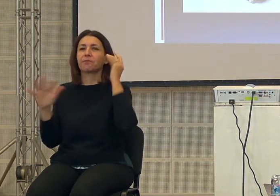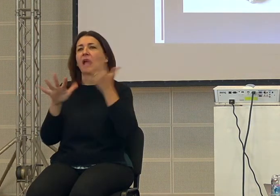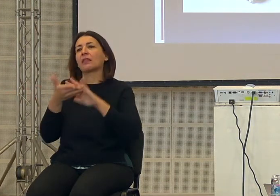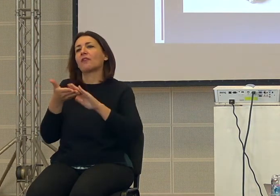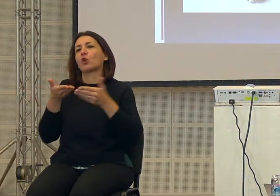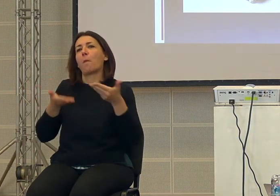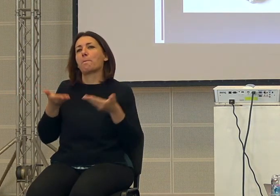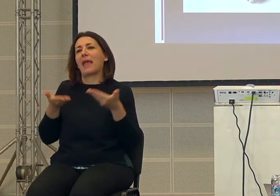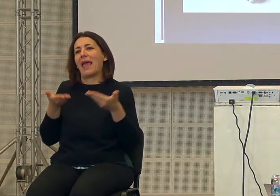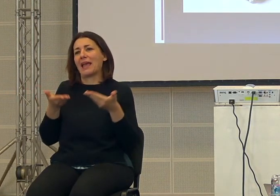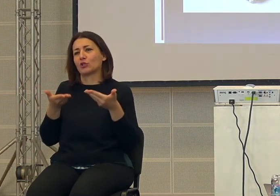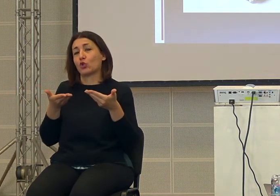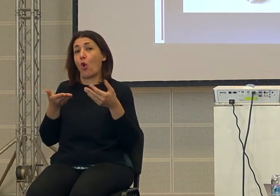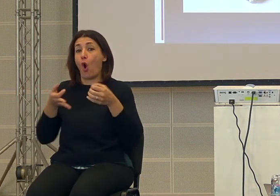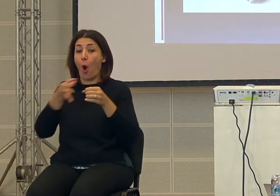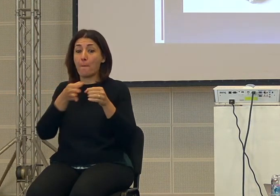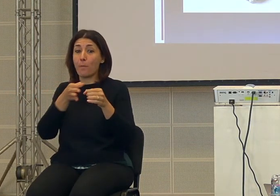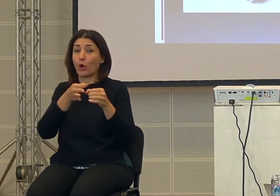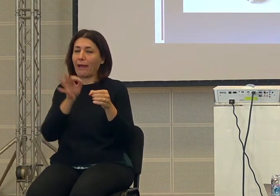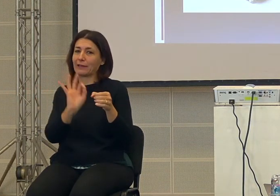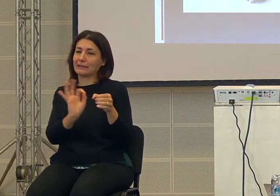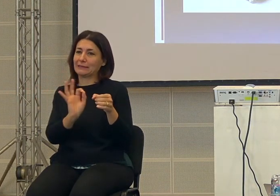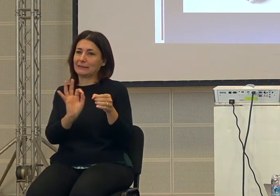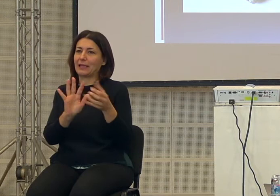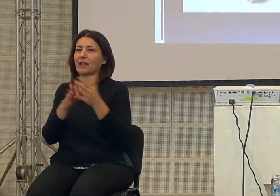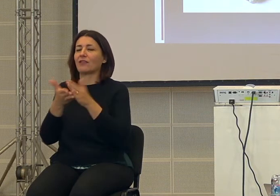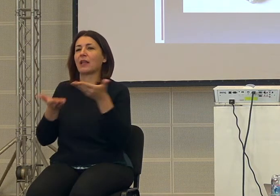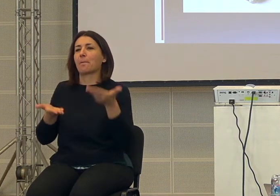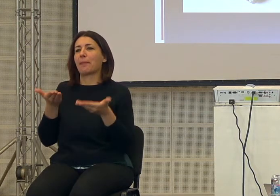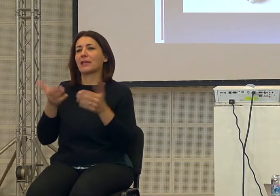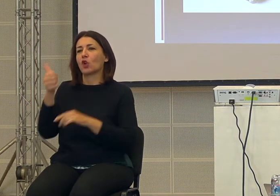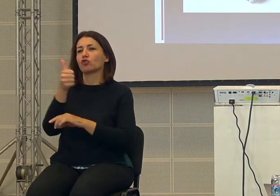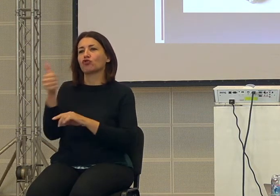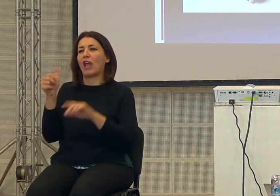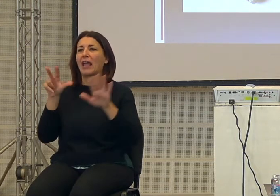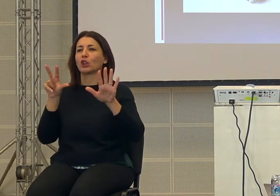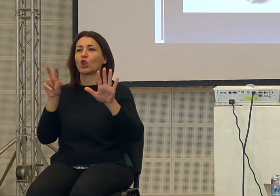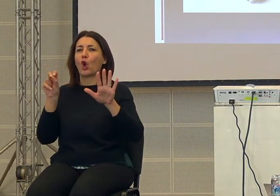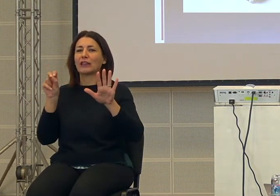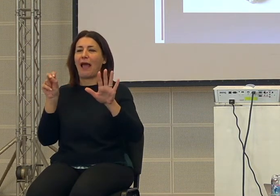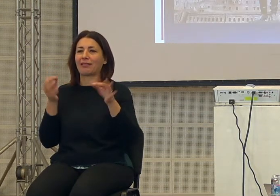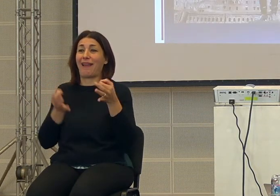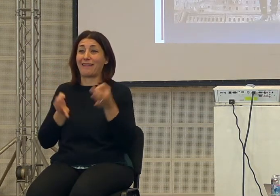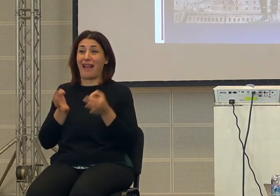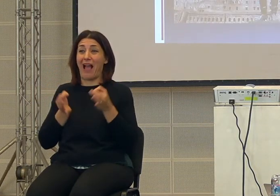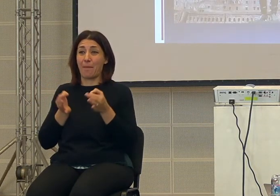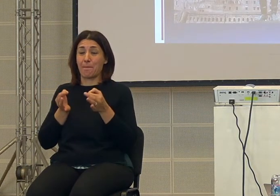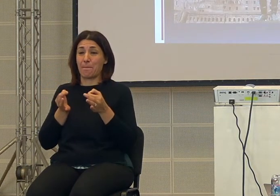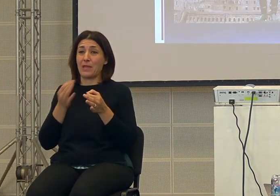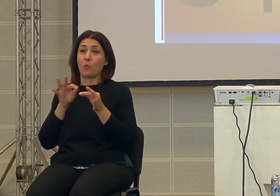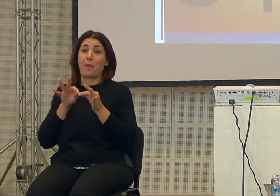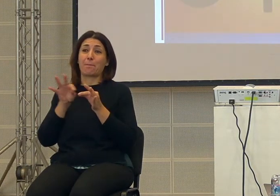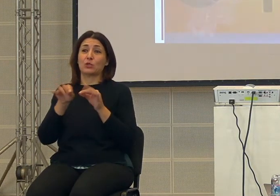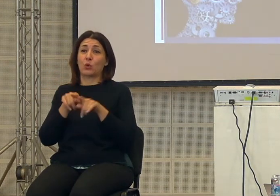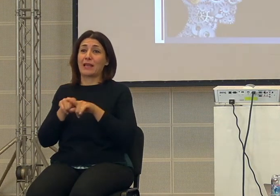di argento non ancora una moneta diventa circa 180 grammi era una misura standard non c'era la moneta